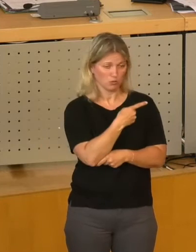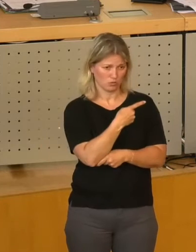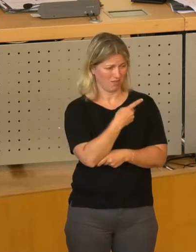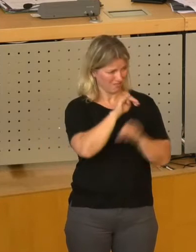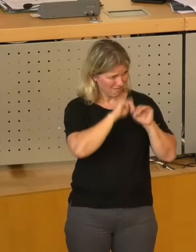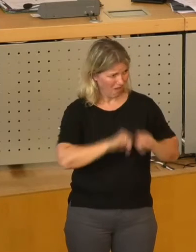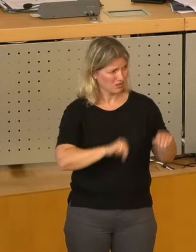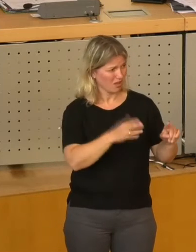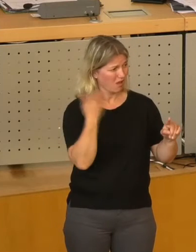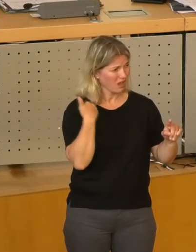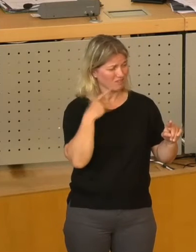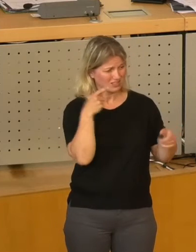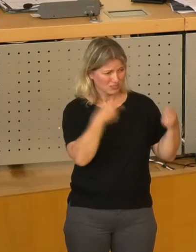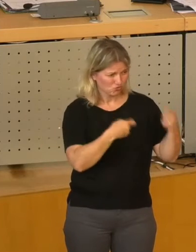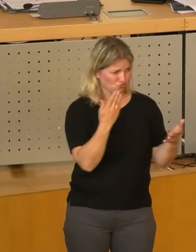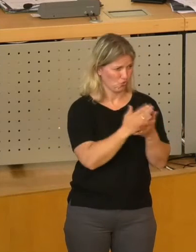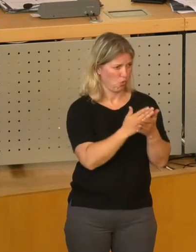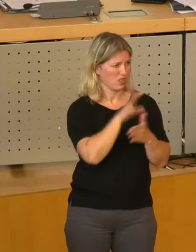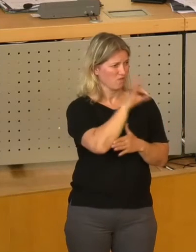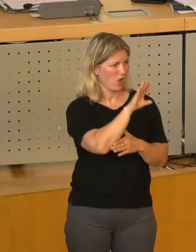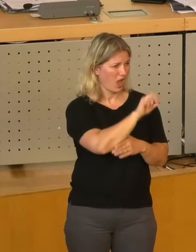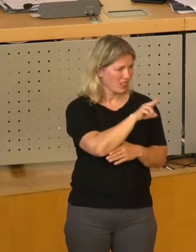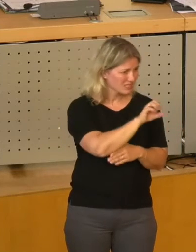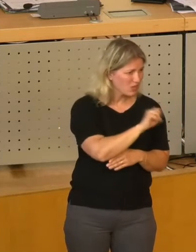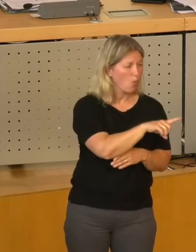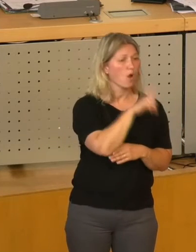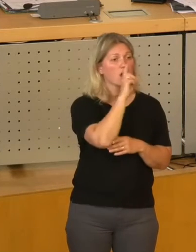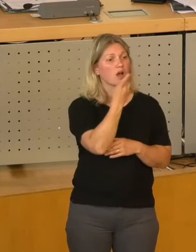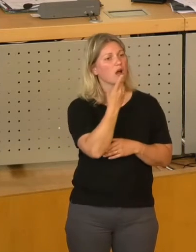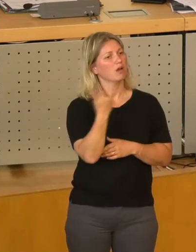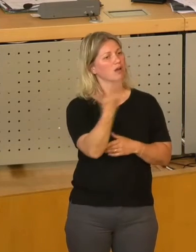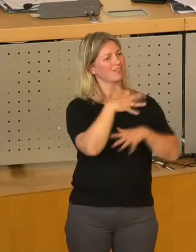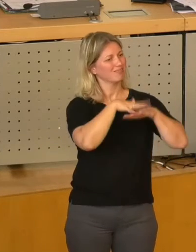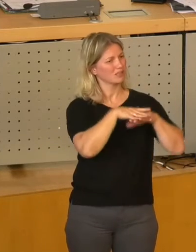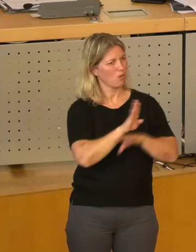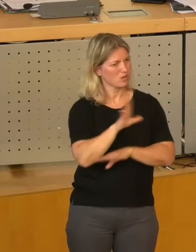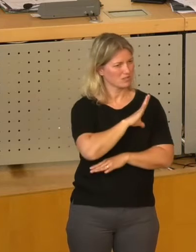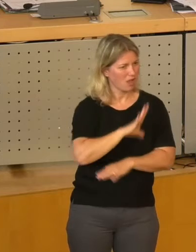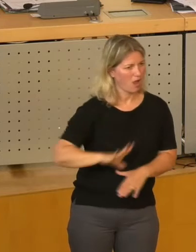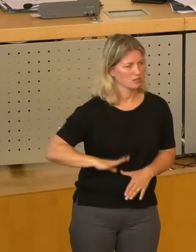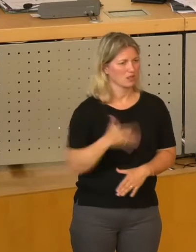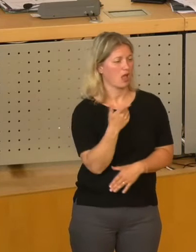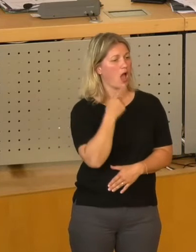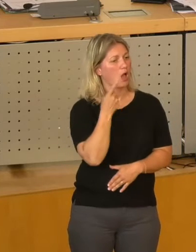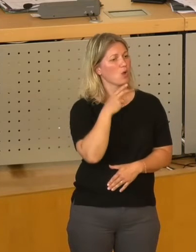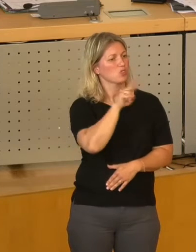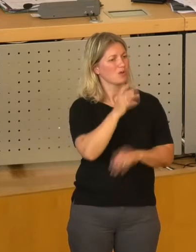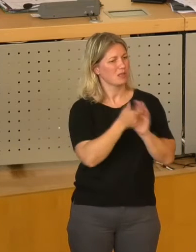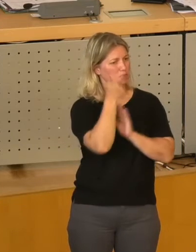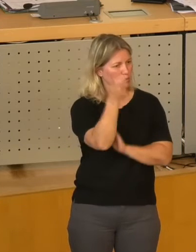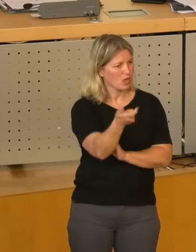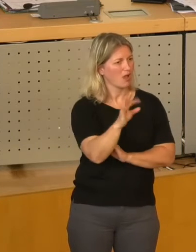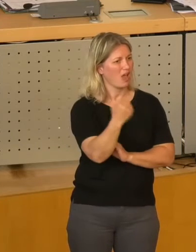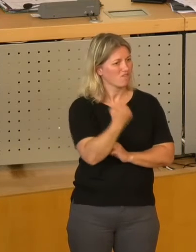Energiewende zu leisten hat, für die Enso, die Netze in Ostsachsen zu leisten hat, für die Sanierung des Kraftwerks an Nossner Brücke zu leisten hat.